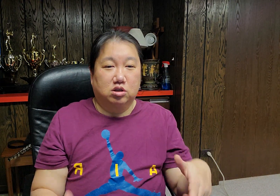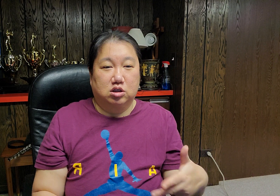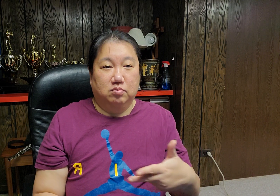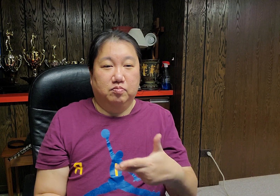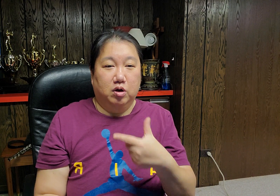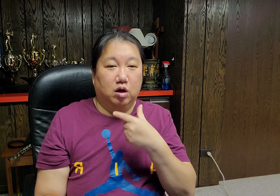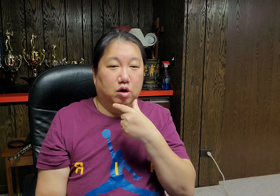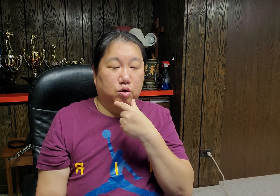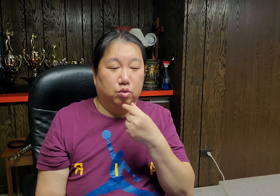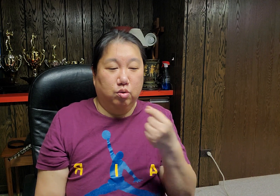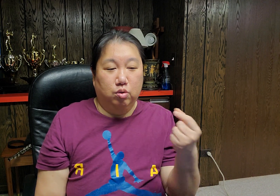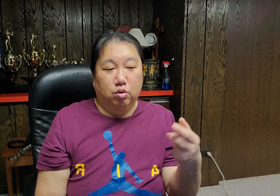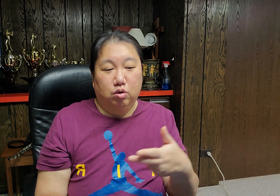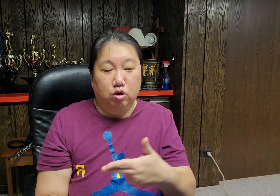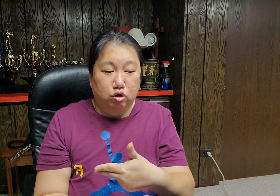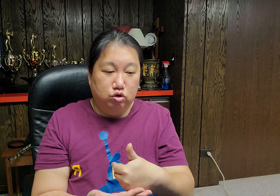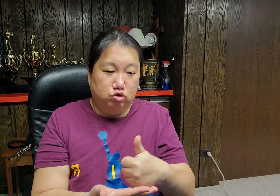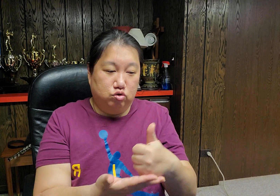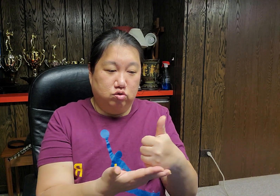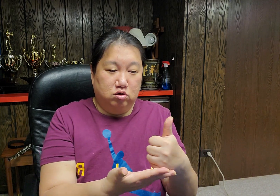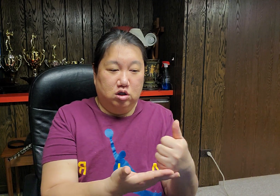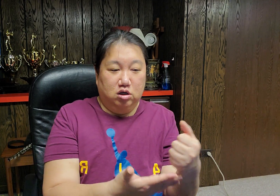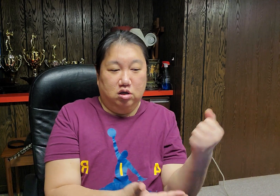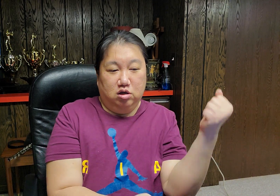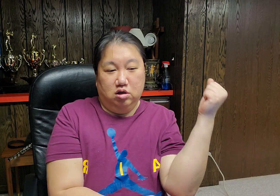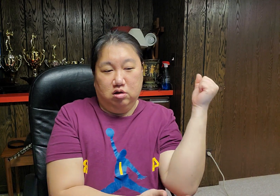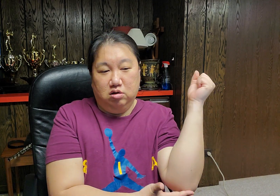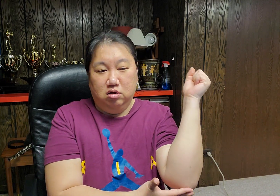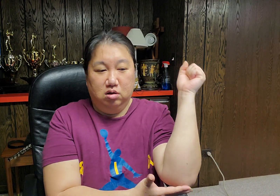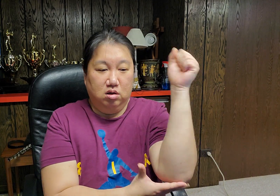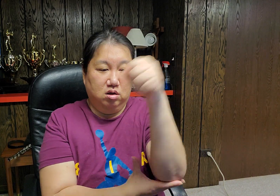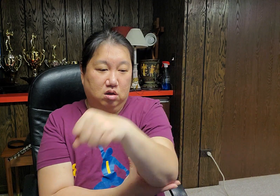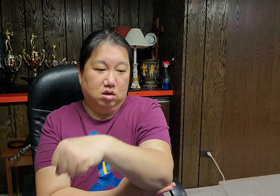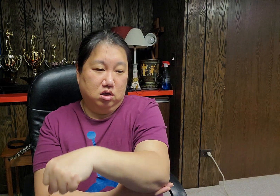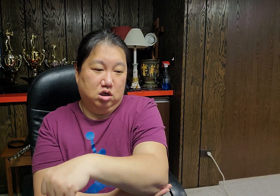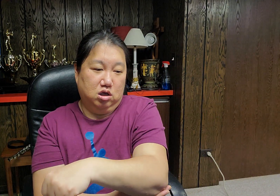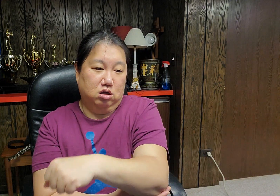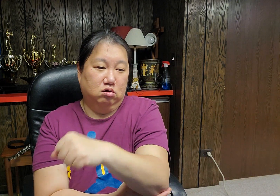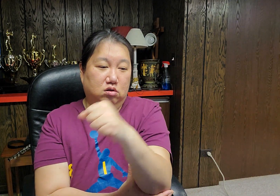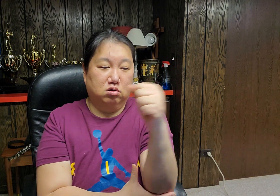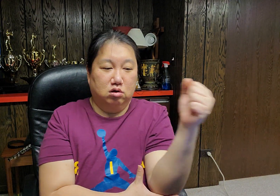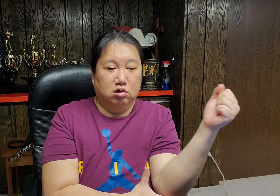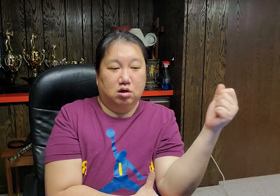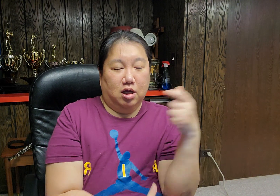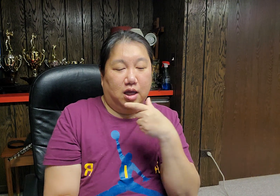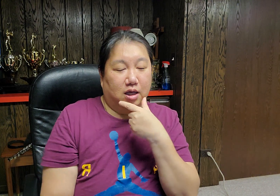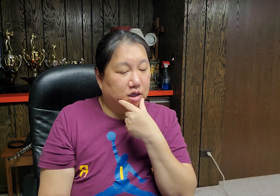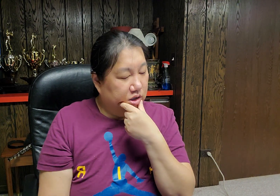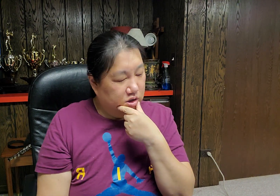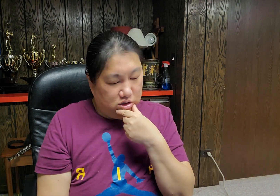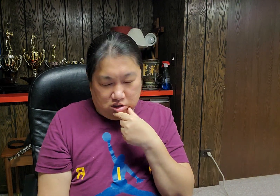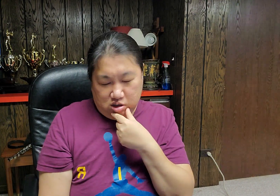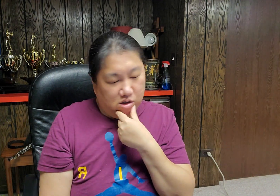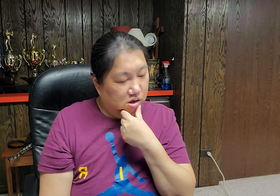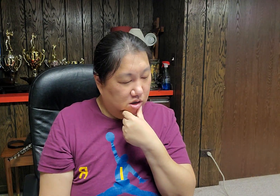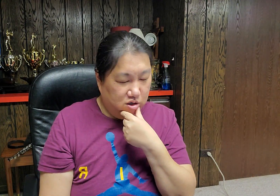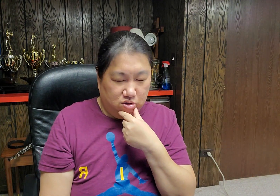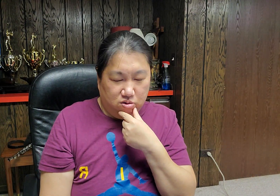싶어요 주님 기웃도 하긴 싫어요